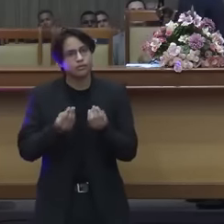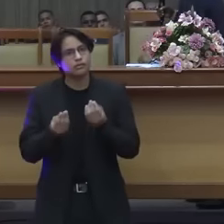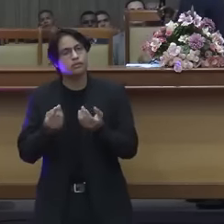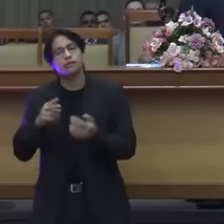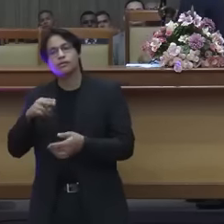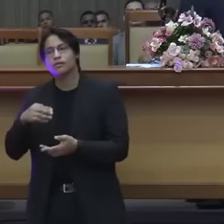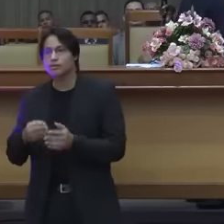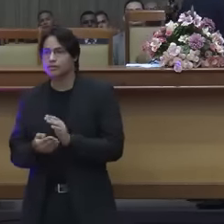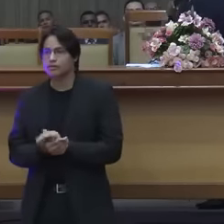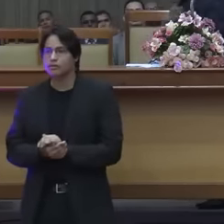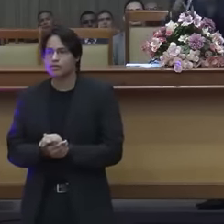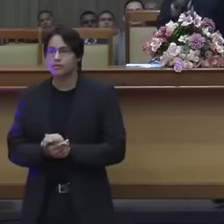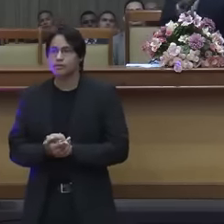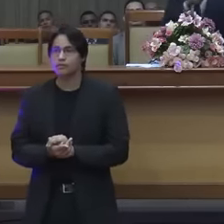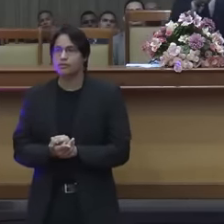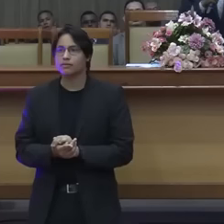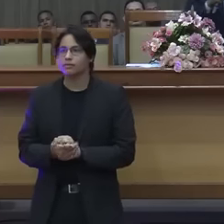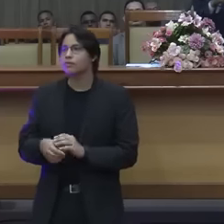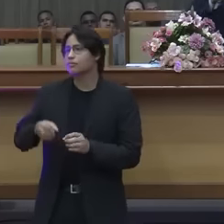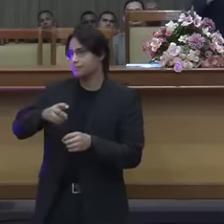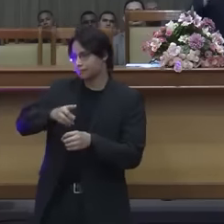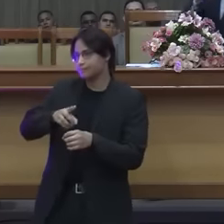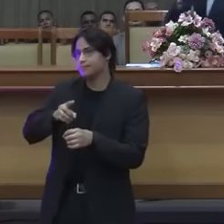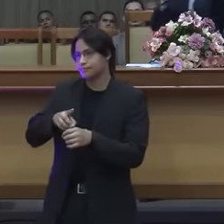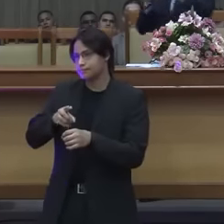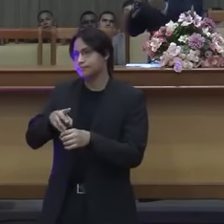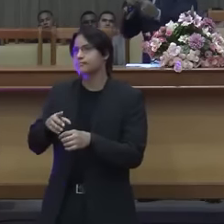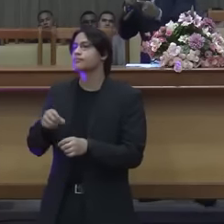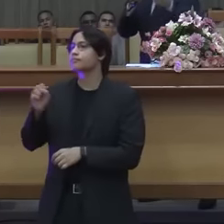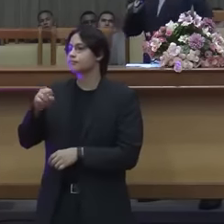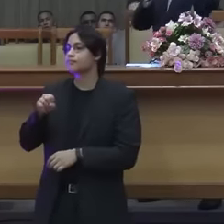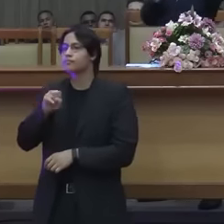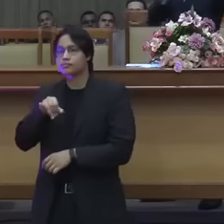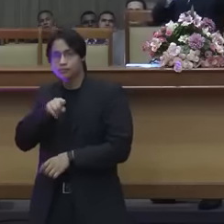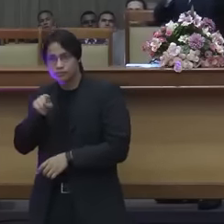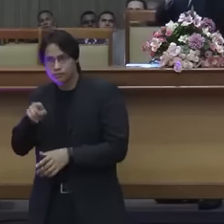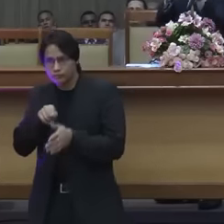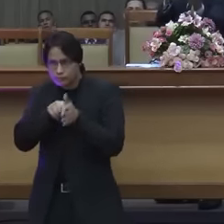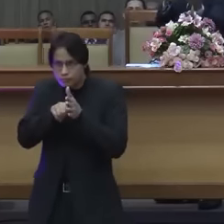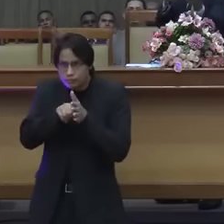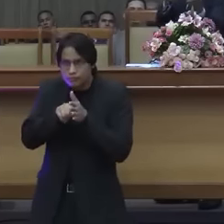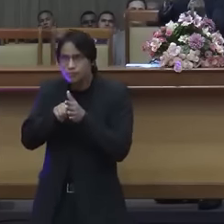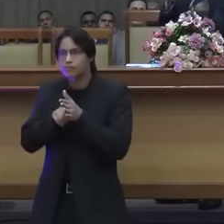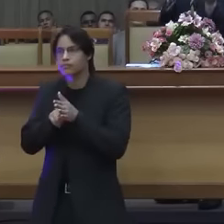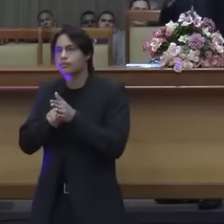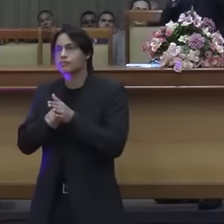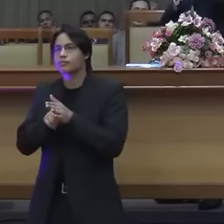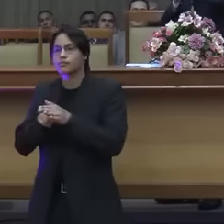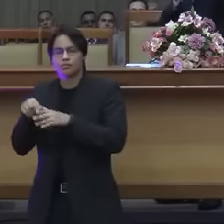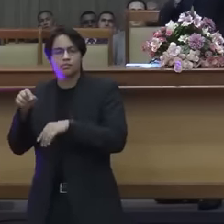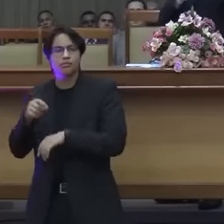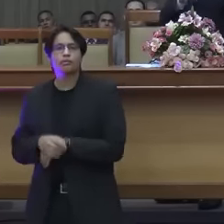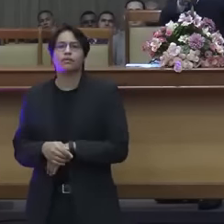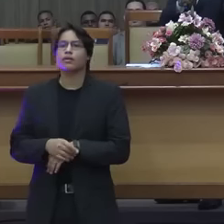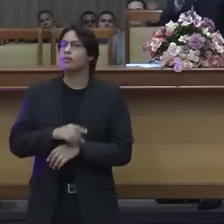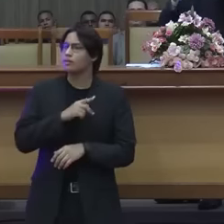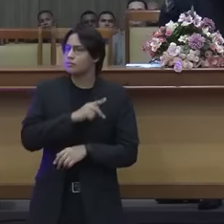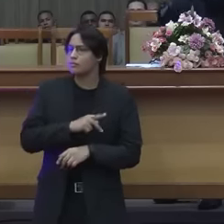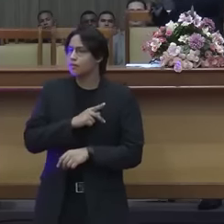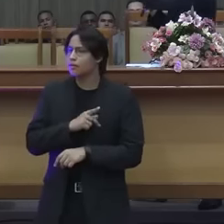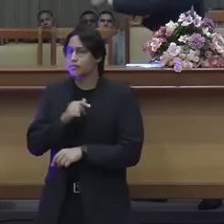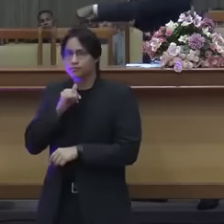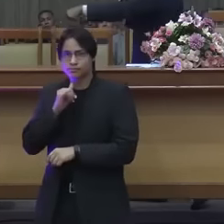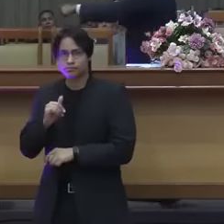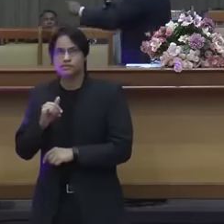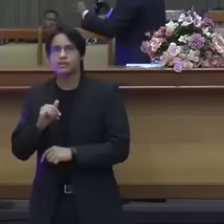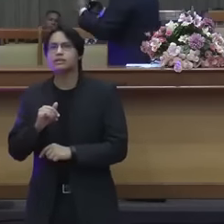era? Era o dízimo. E se você analisar, quando Paulo diz, digno é o trabalhador do